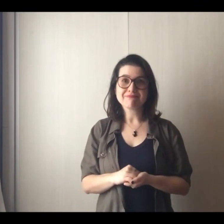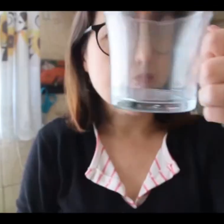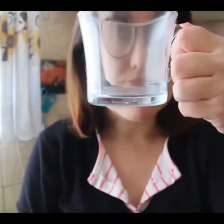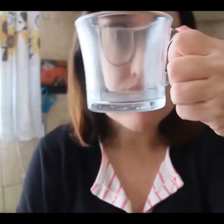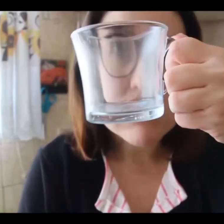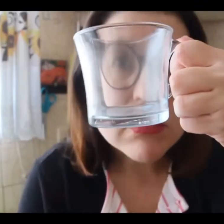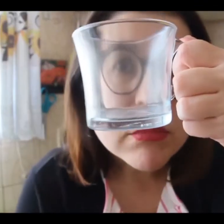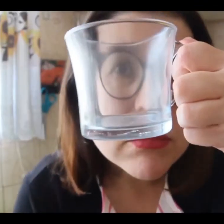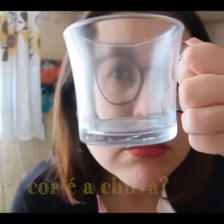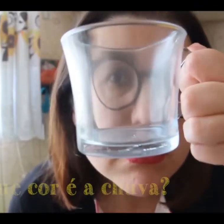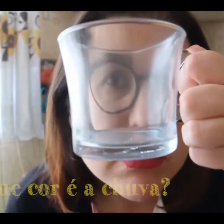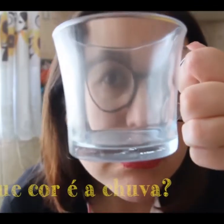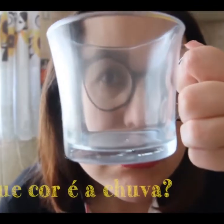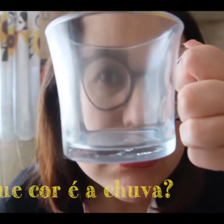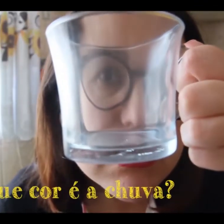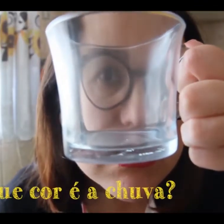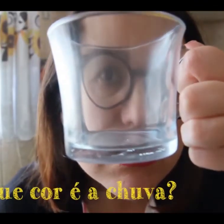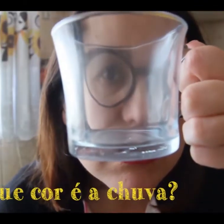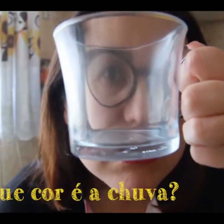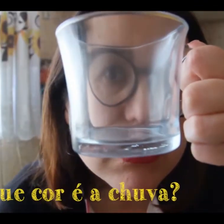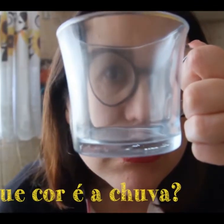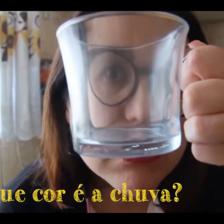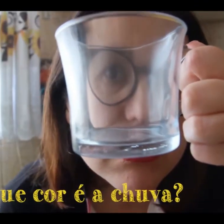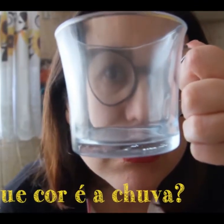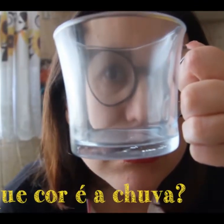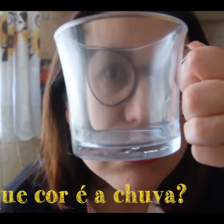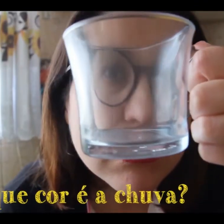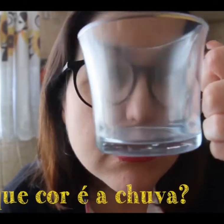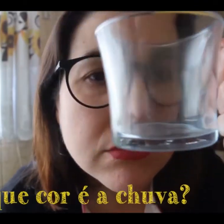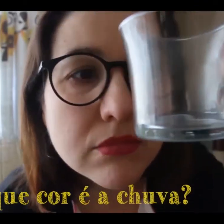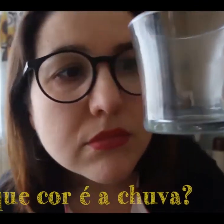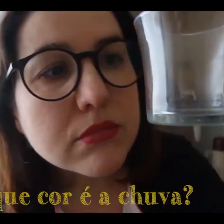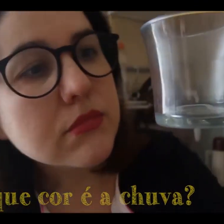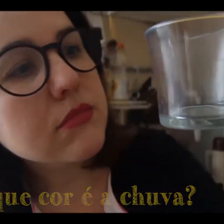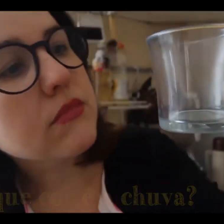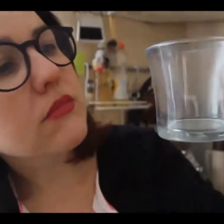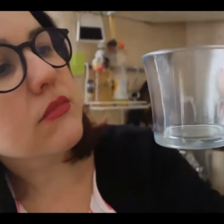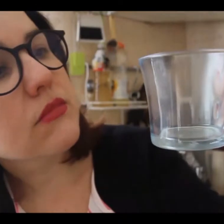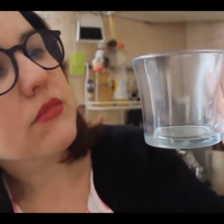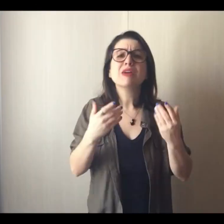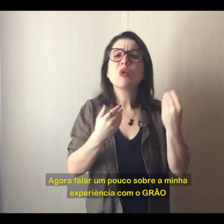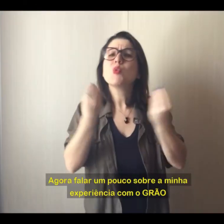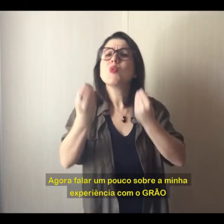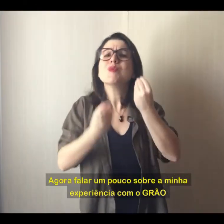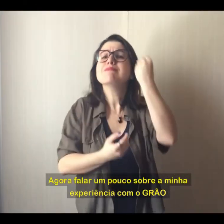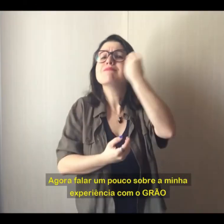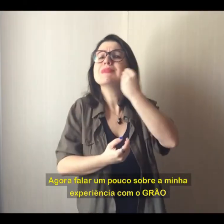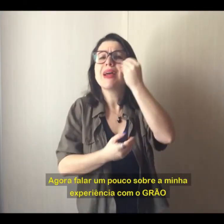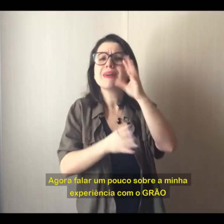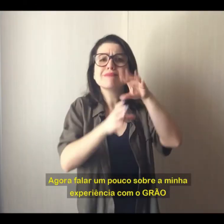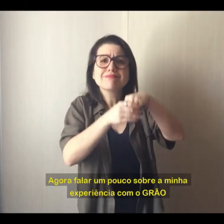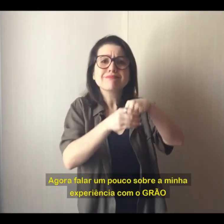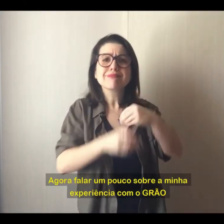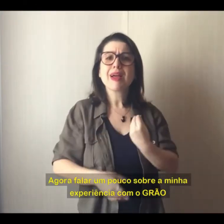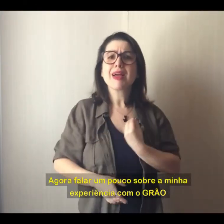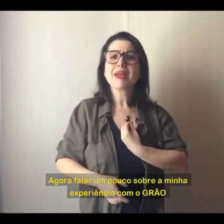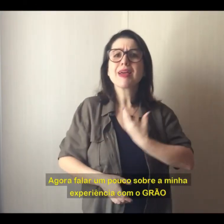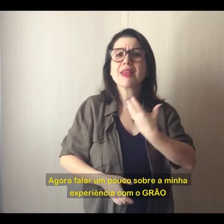Marita olha através de uma xícara de vidro transparente. Agora, falar um pouco sobre a minha experiência com o